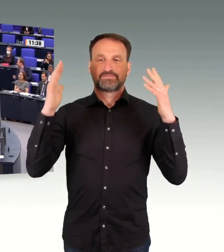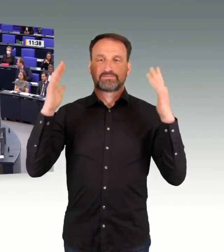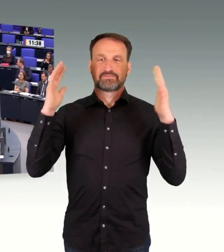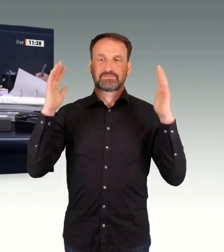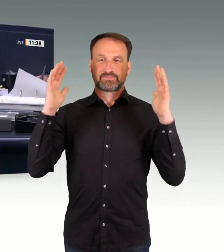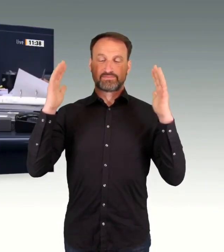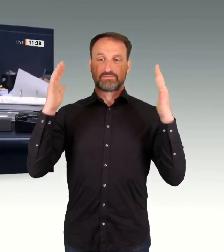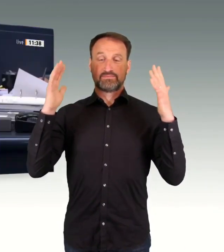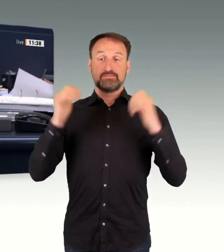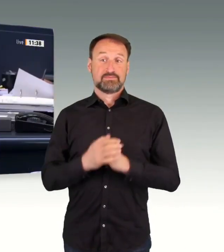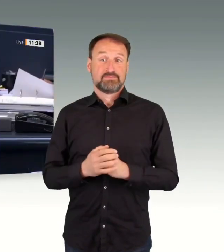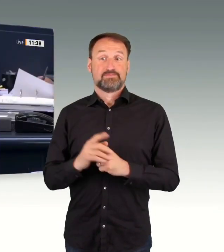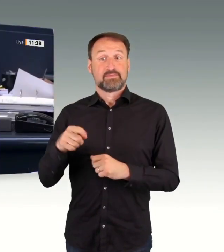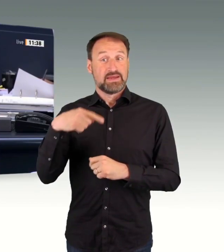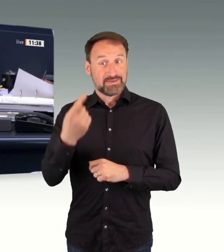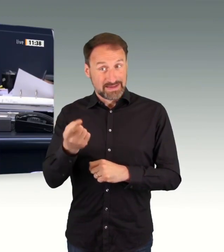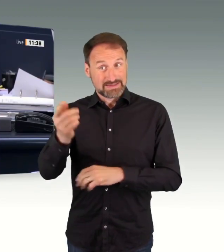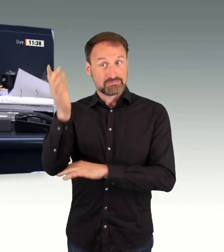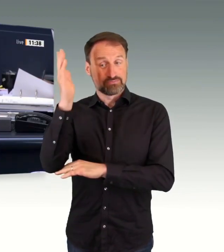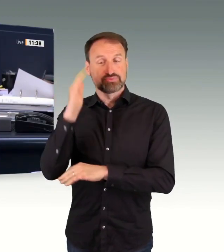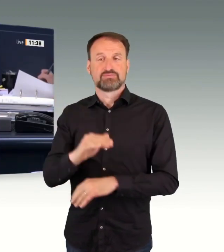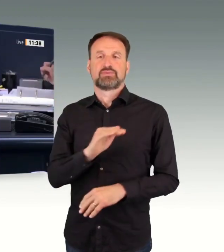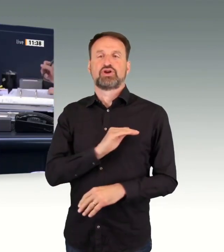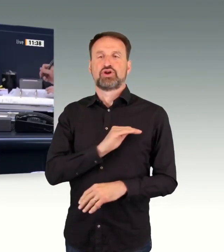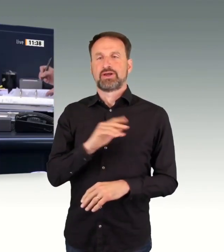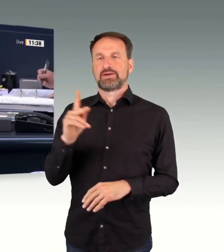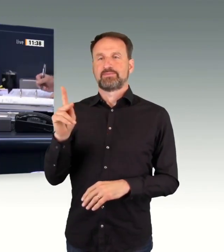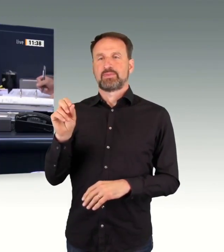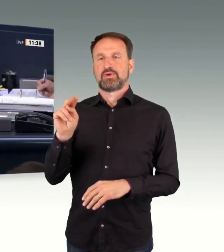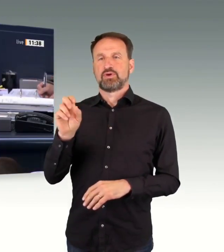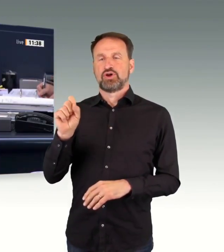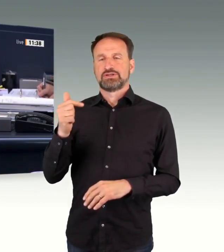Das Wort hat der Kollege Konstantin Kuhle für die FDP-Fraktion.